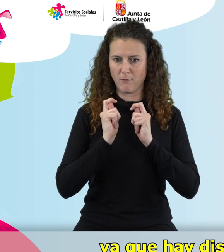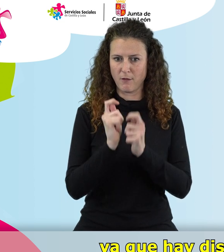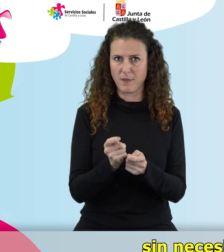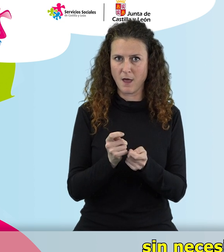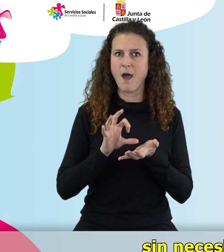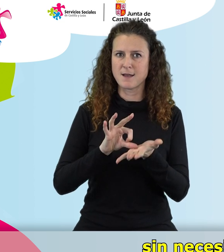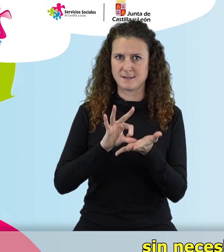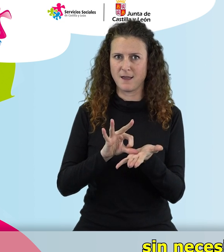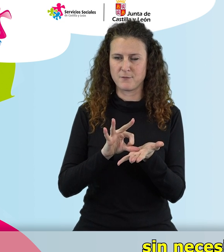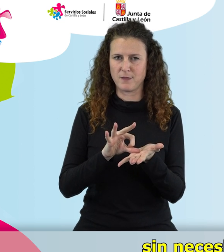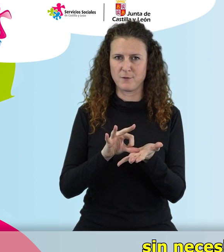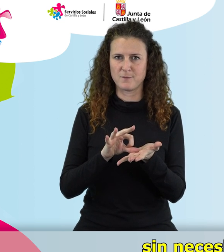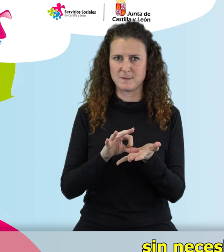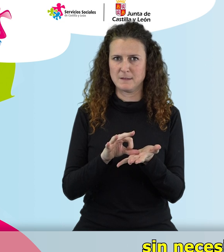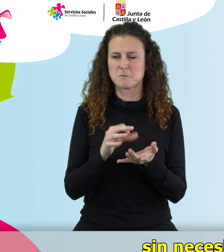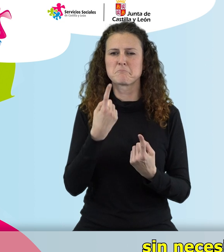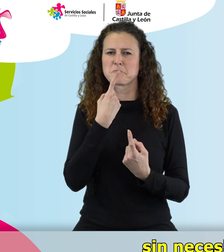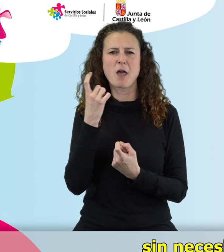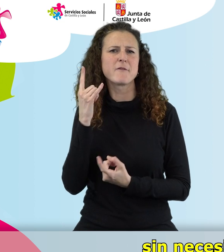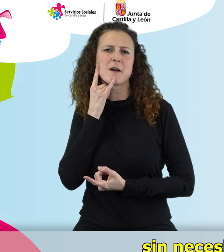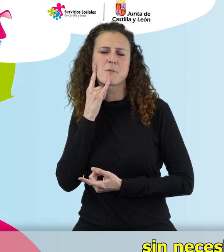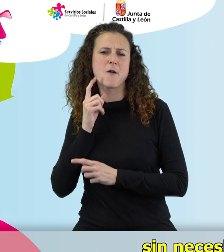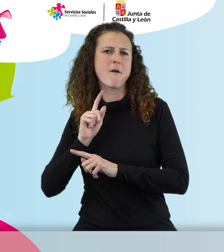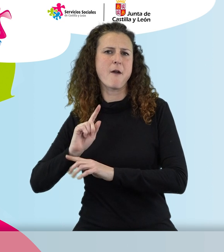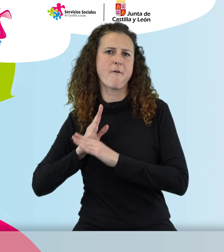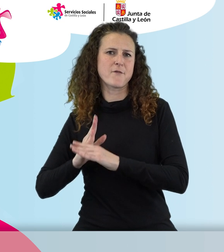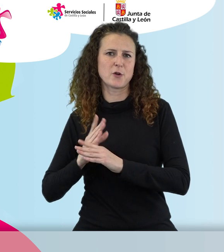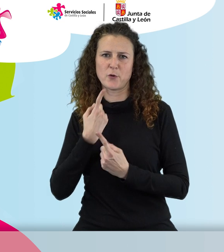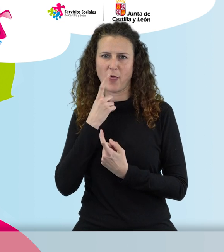el servicio sin necesidad de utilizar línea de teléfono.